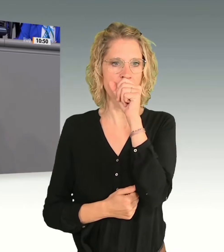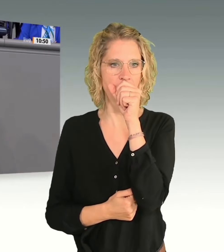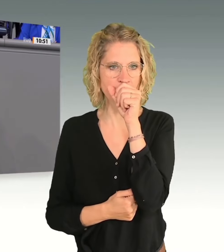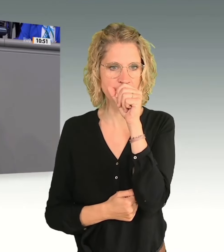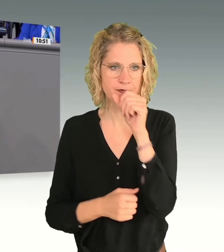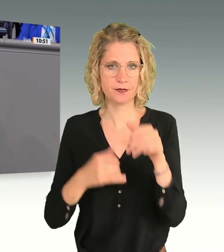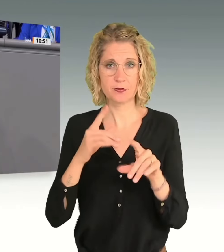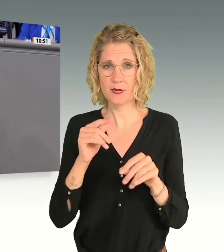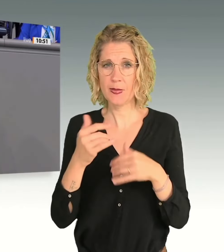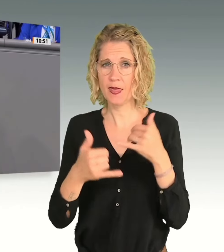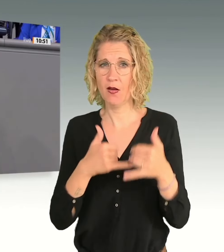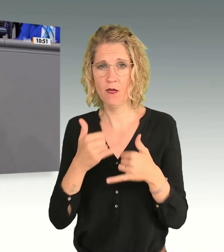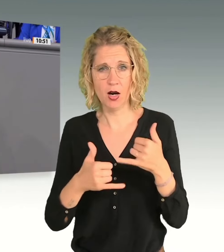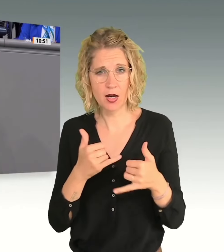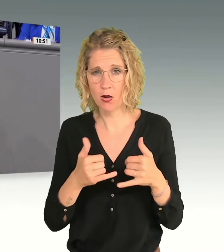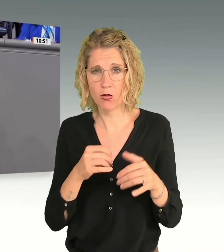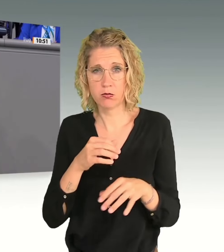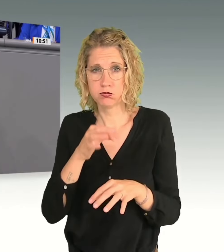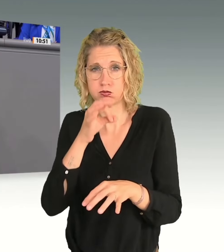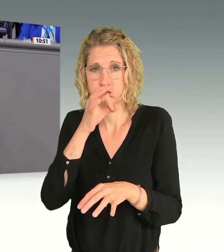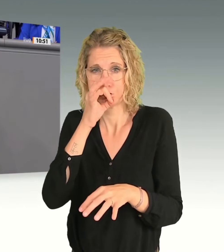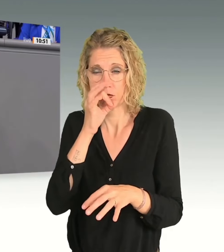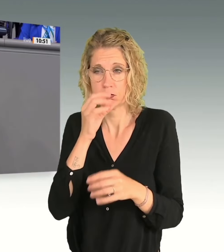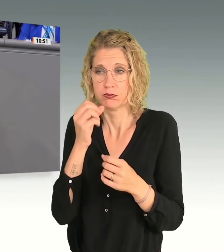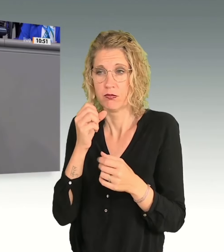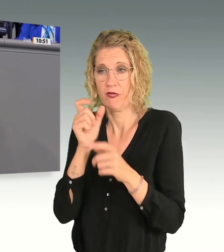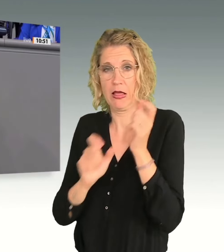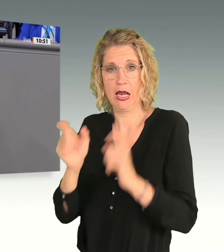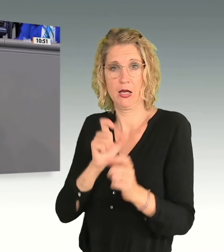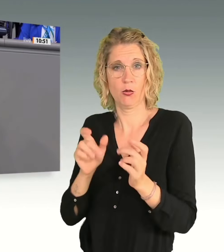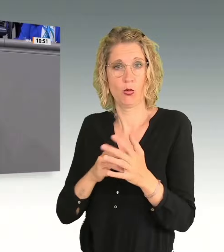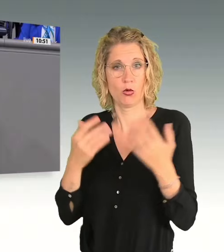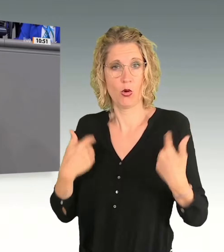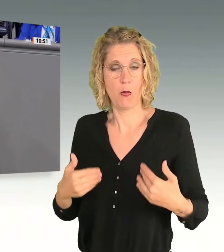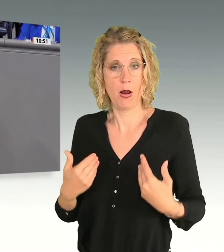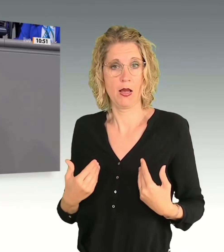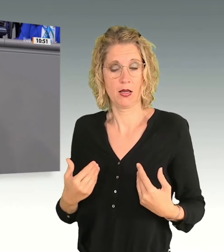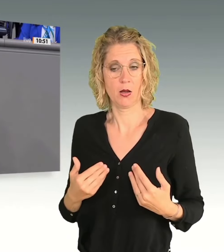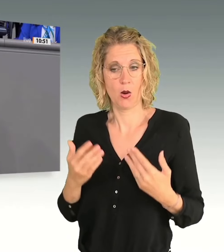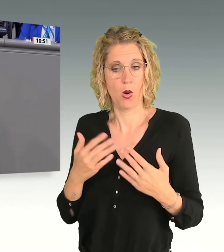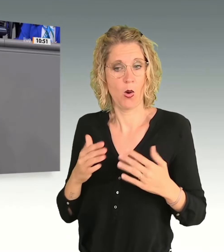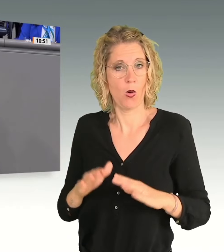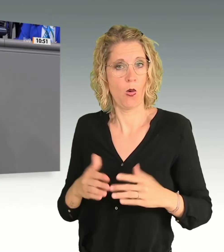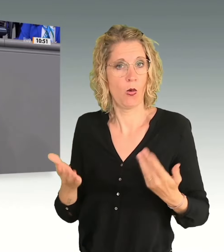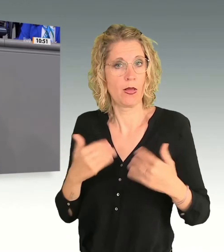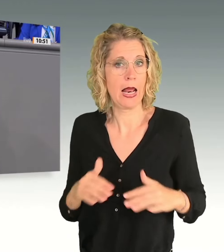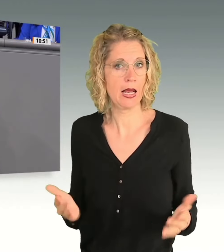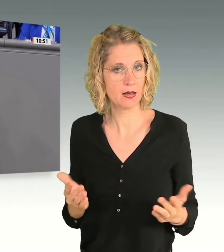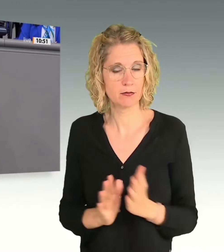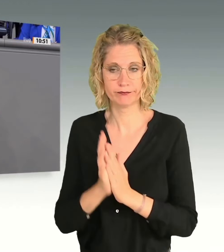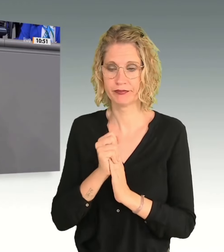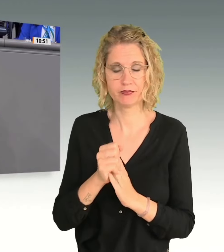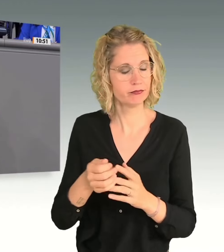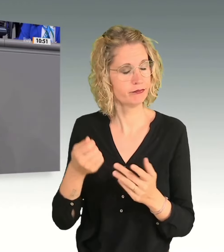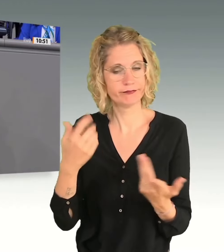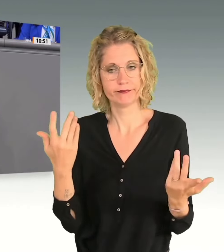keine Chance hat, wenn sie körperlich unterlegen ist, sondern indem sie von vornherein keine Chance hat. Und das zu bekämpfen, meine Damen und Herren,